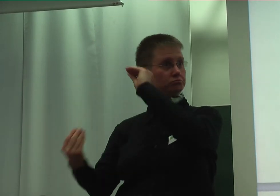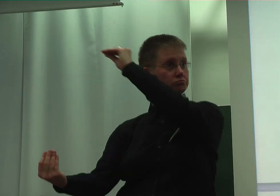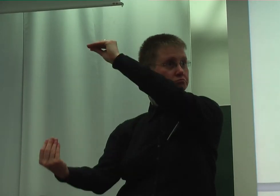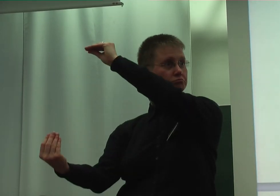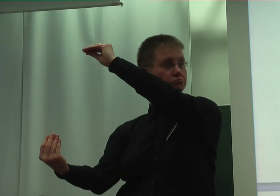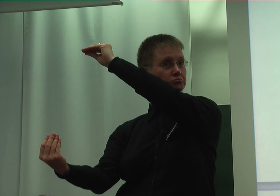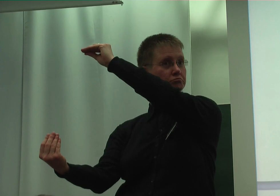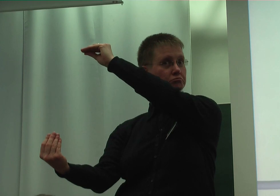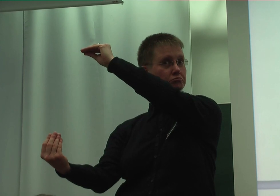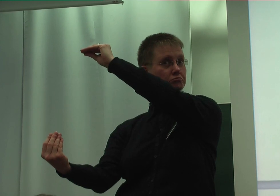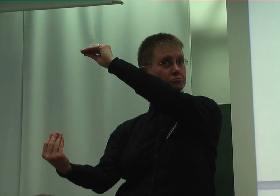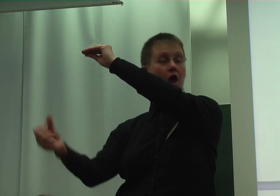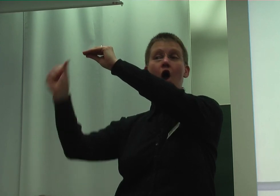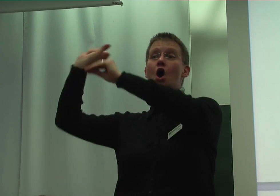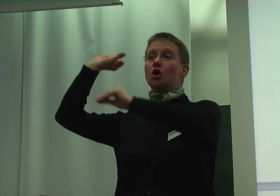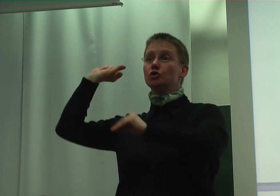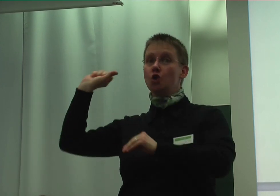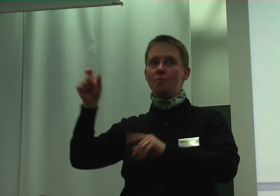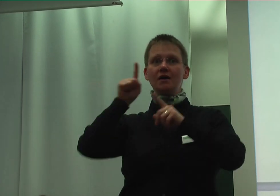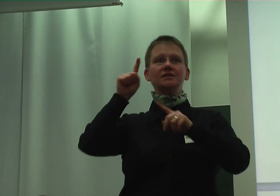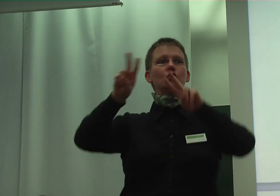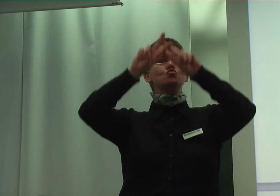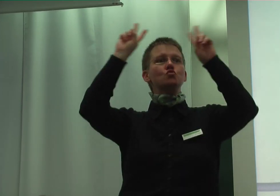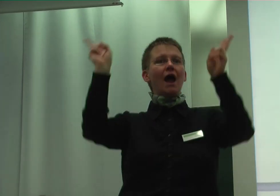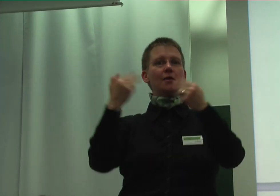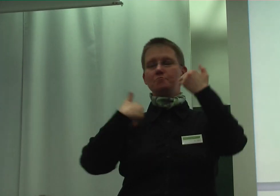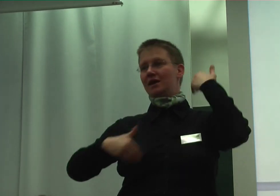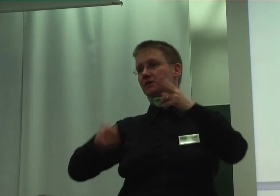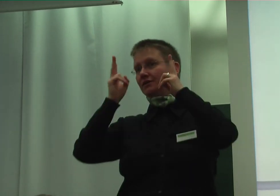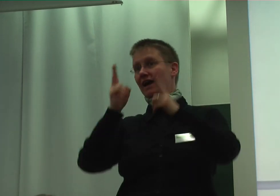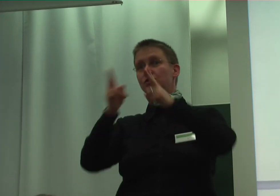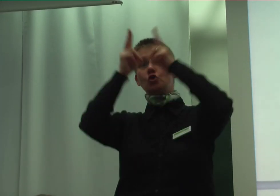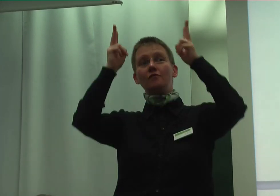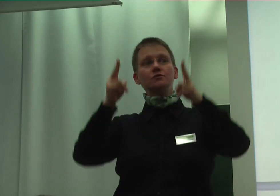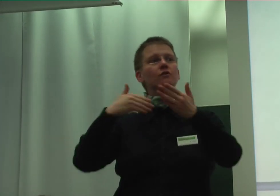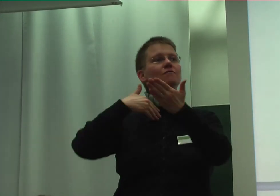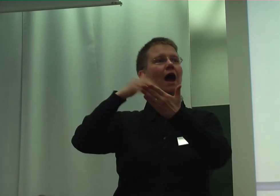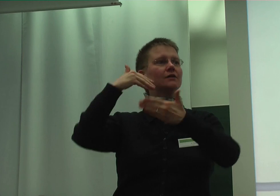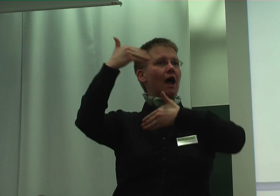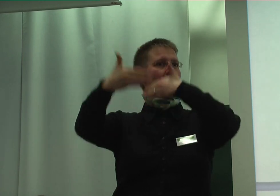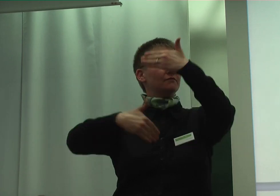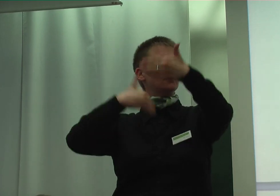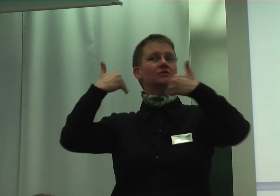Noch einmal zur Deutlichung, die UN-Behindernrechtsprovision, eine Weiterentwicklung der Menschenrechte.